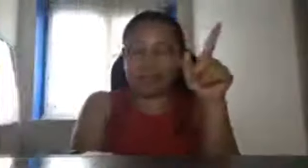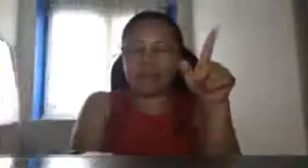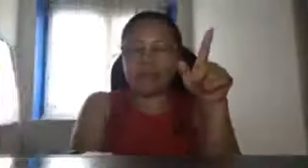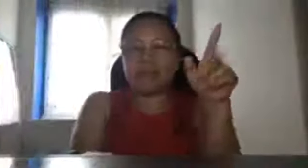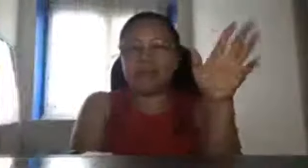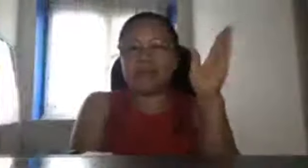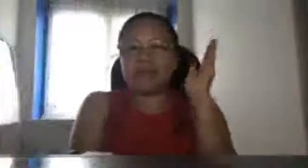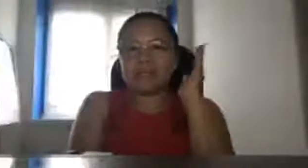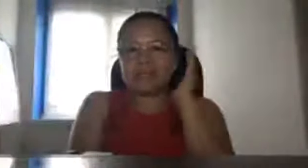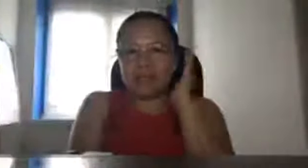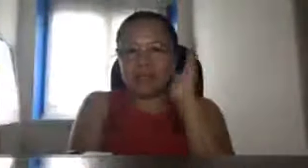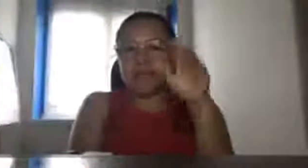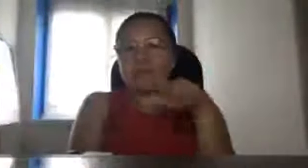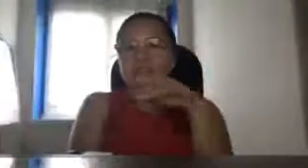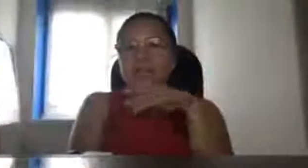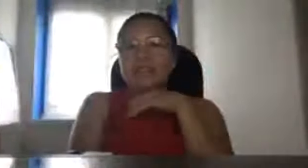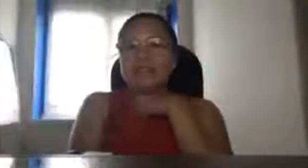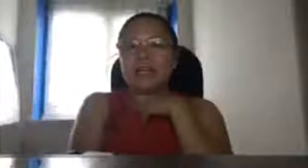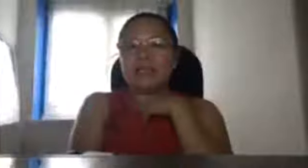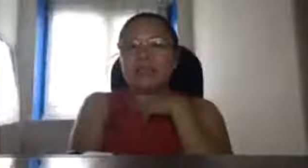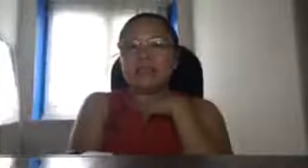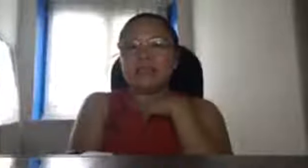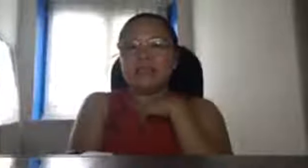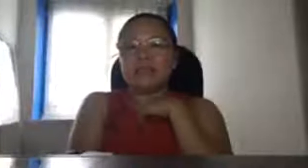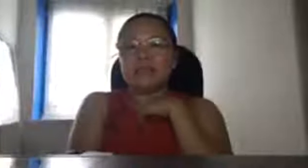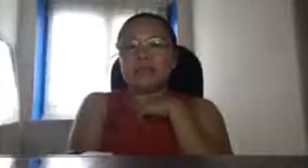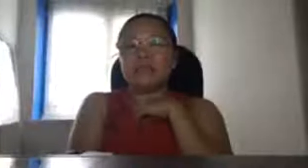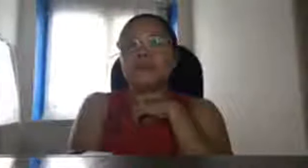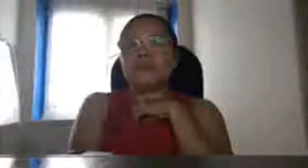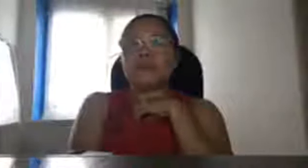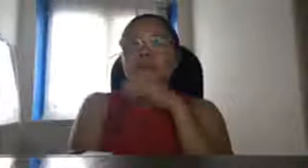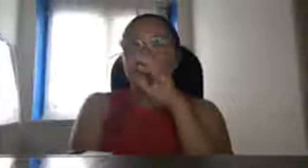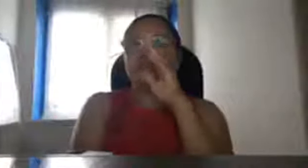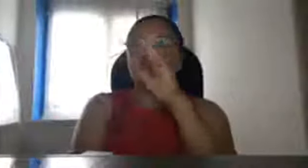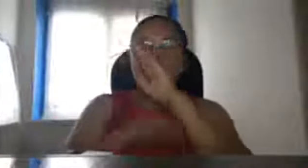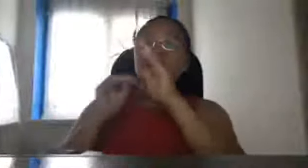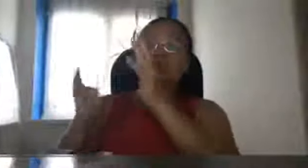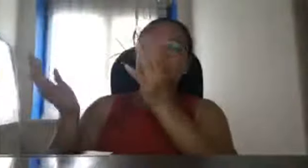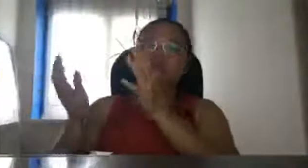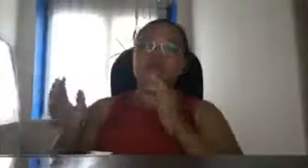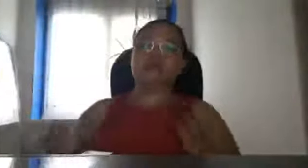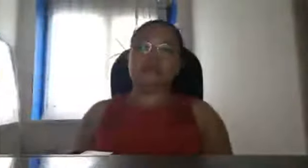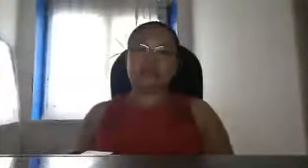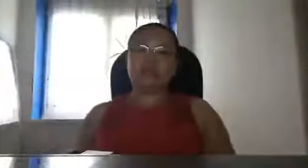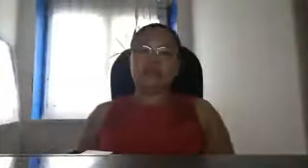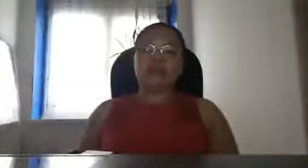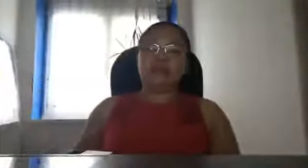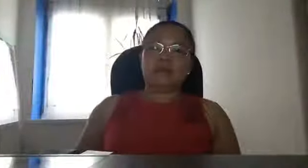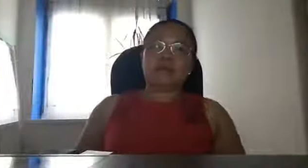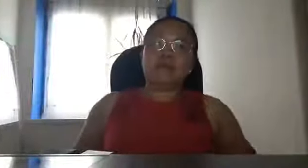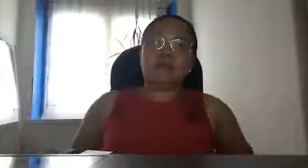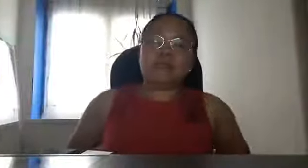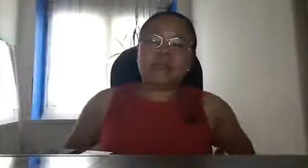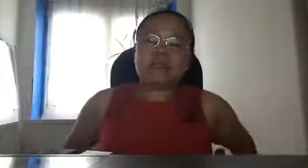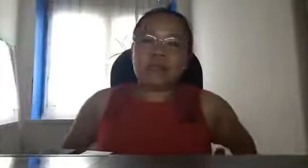kasi kayo po ang nandyan so yan kasi magtataka